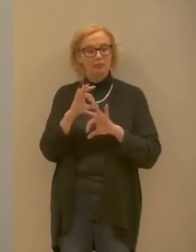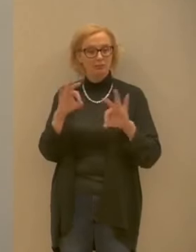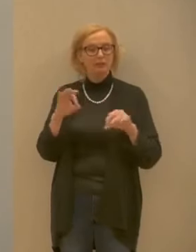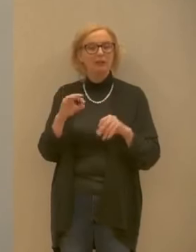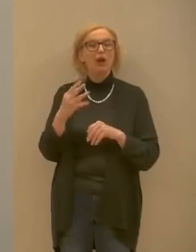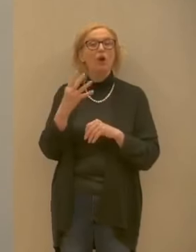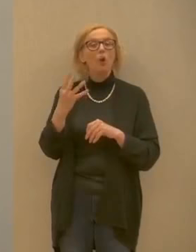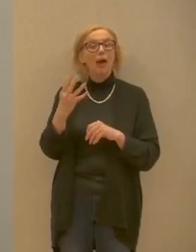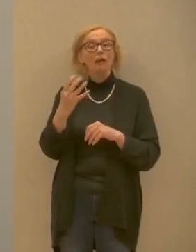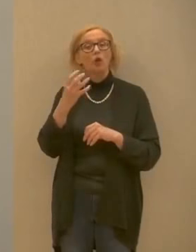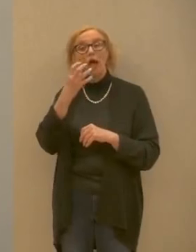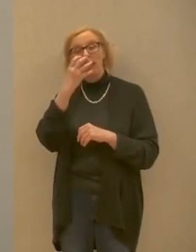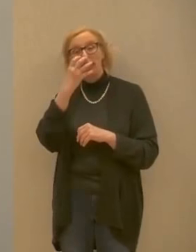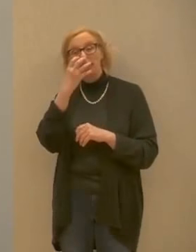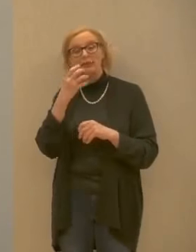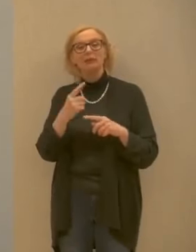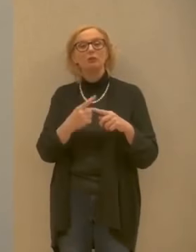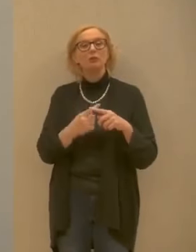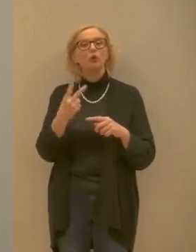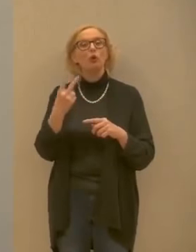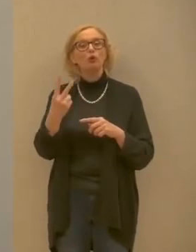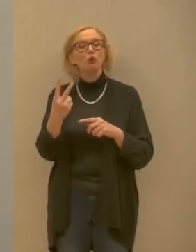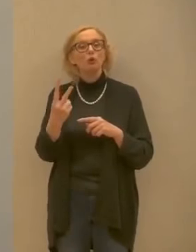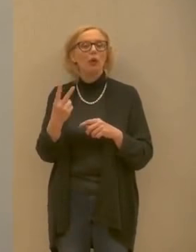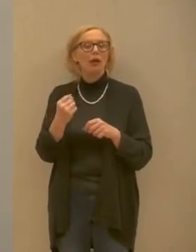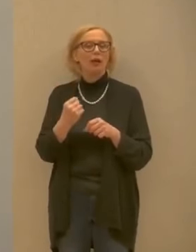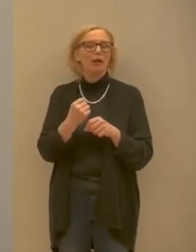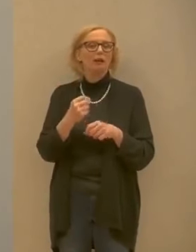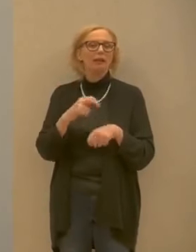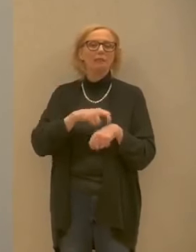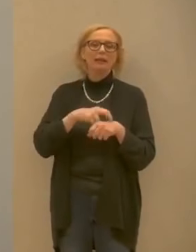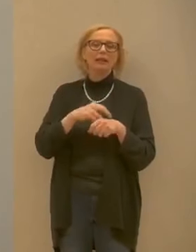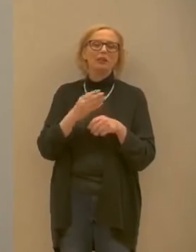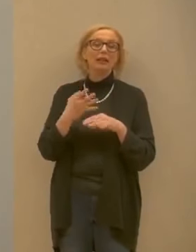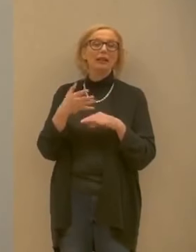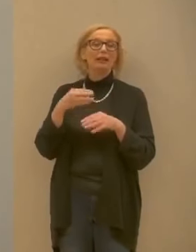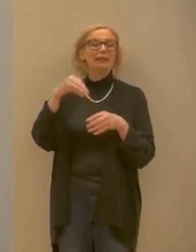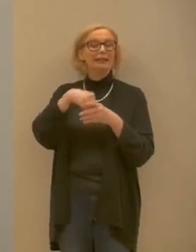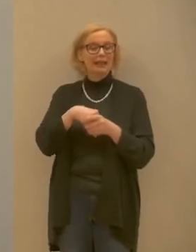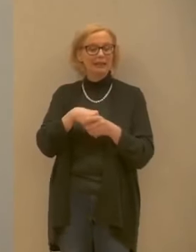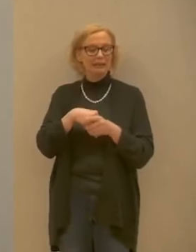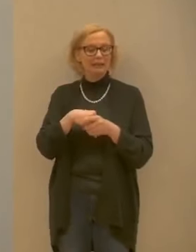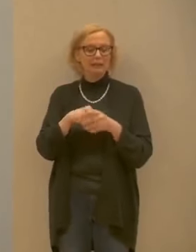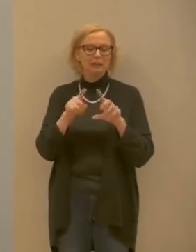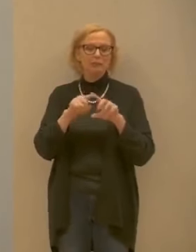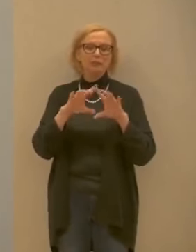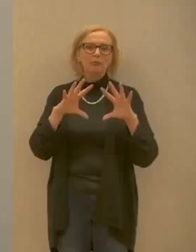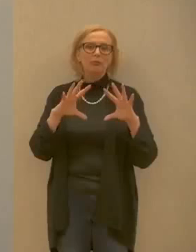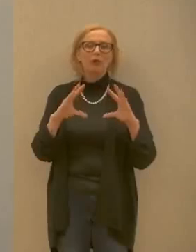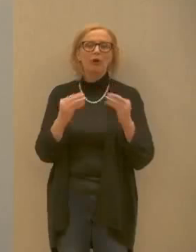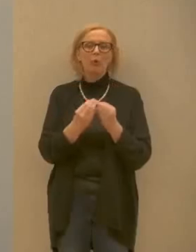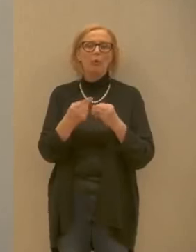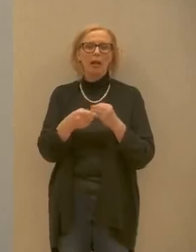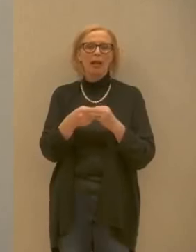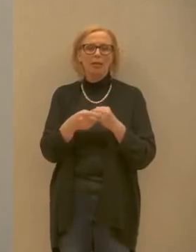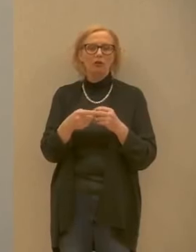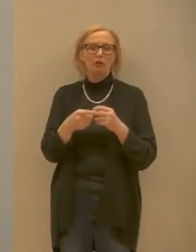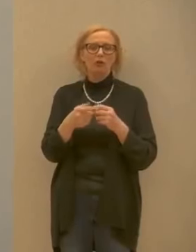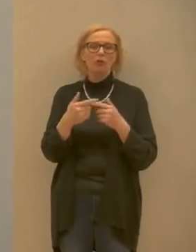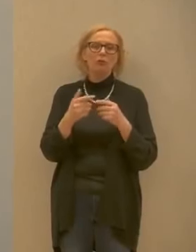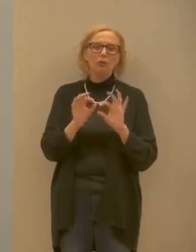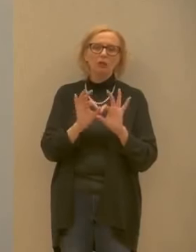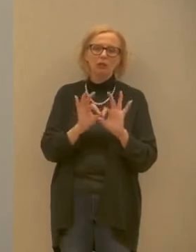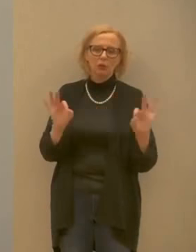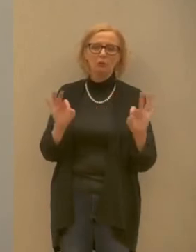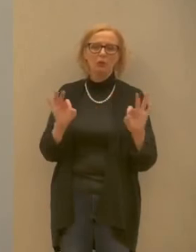anestesisti e 2 medici internisti che vanno a completare la nostra offerta attuale ovviamente tutti quelli